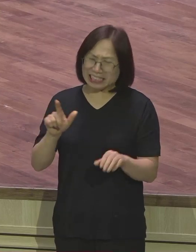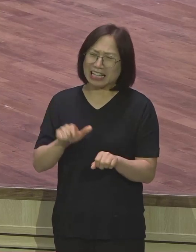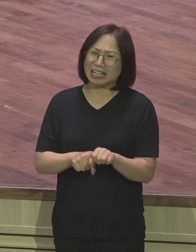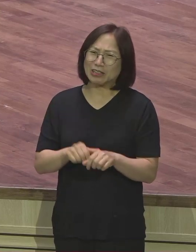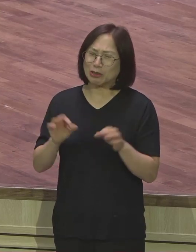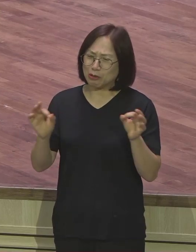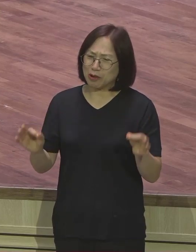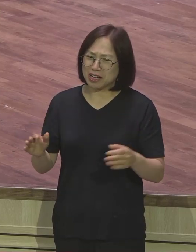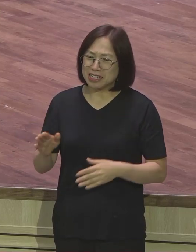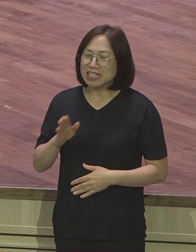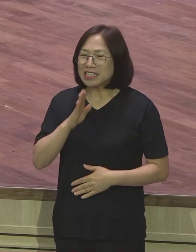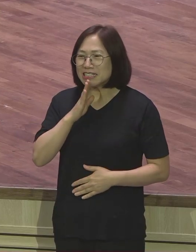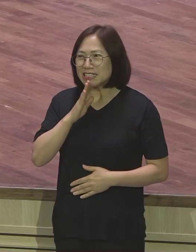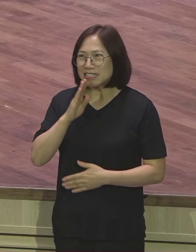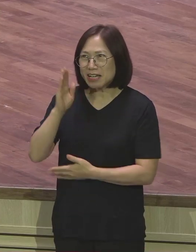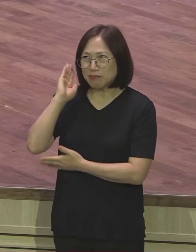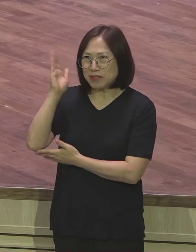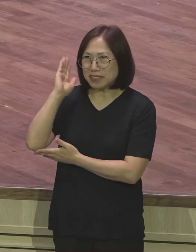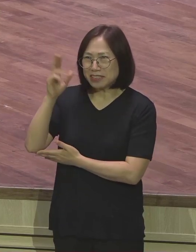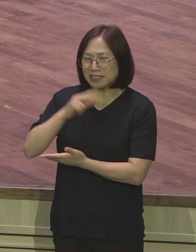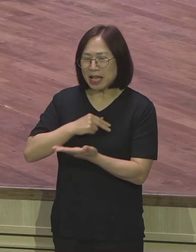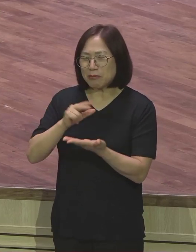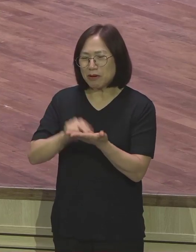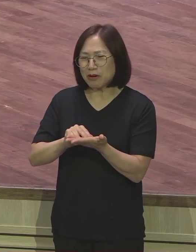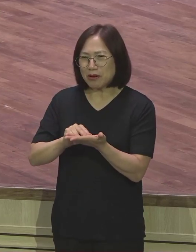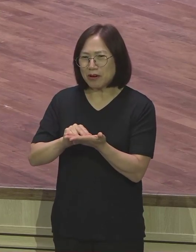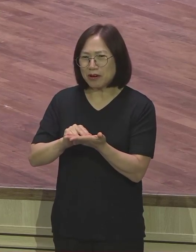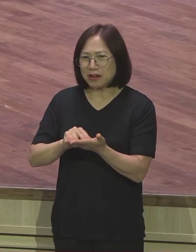진짜 강단 말씀 억지로가 아니라